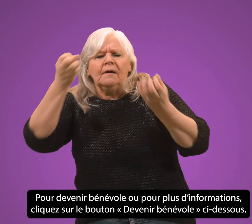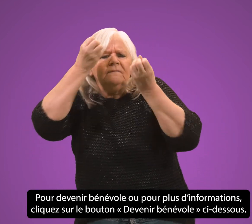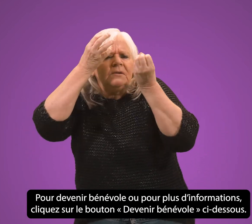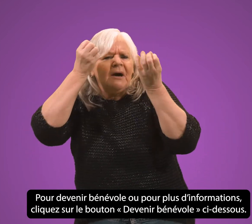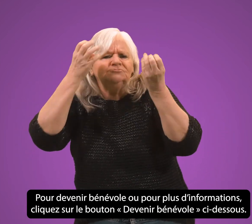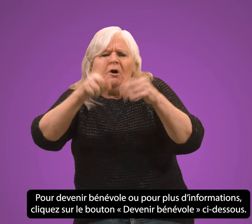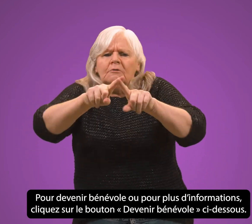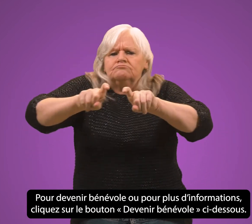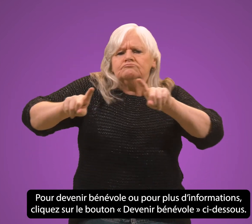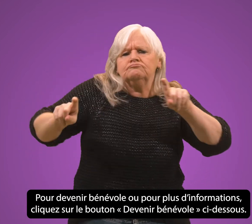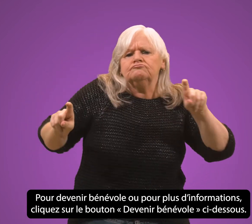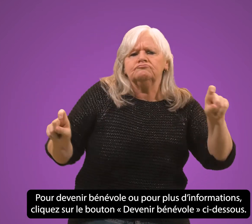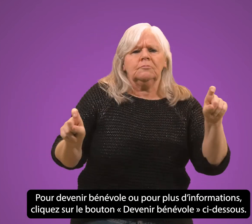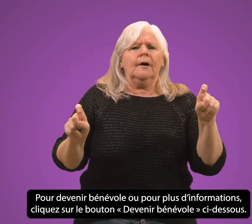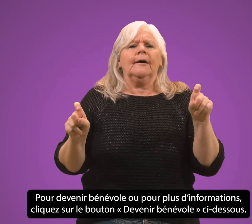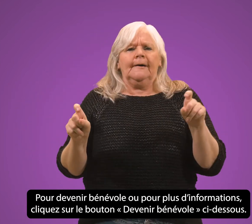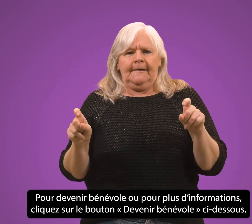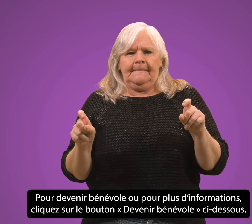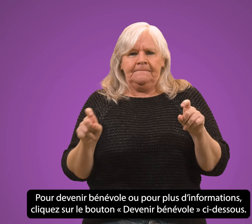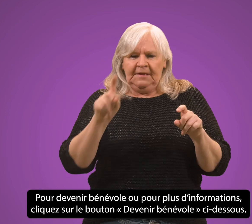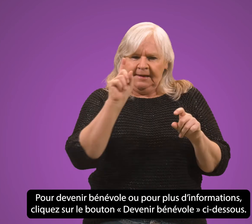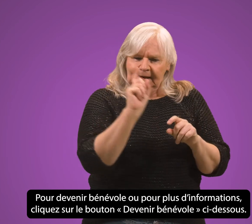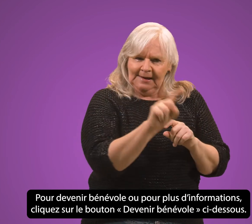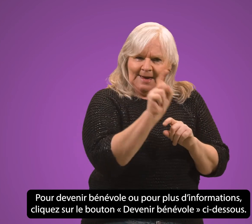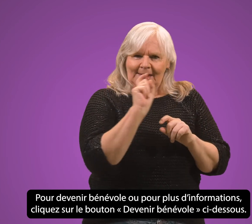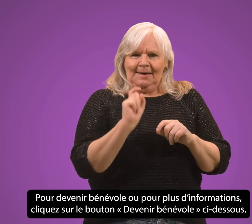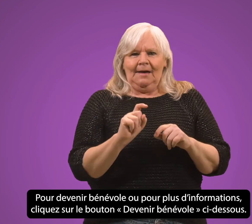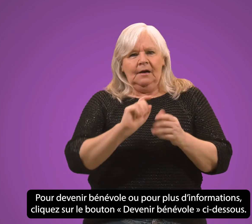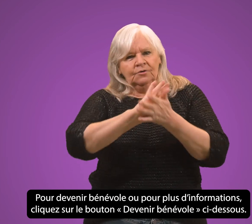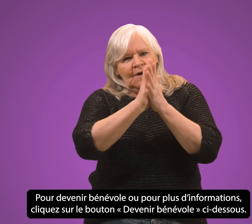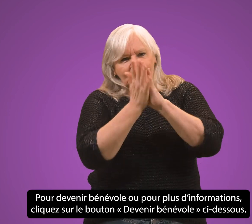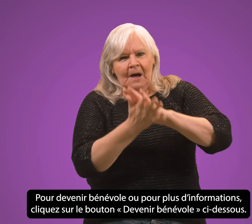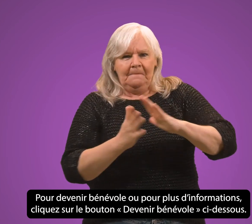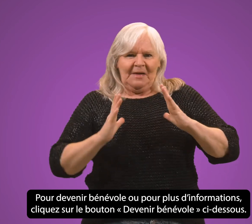'informations, cliquez sur le bouton Devenir bénévole ci-dessous.